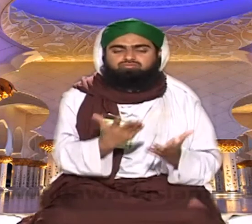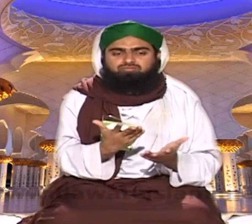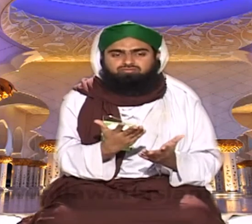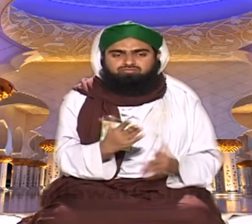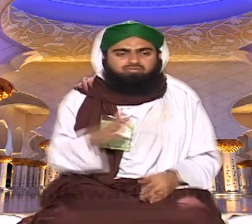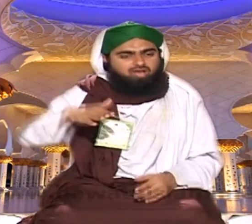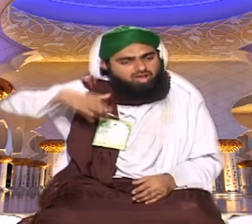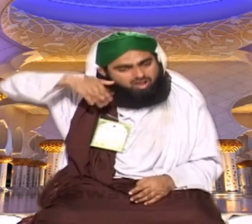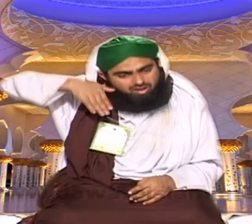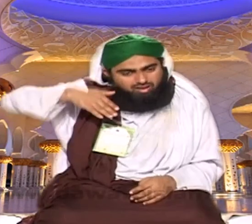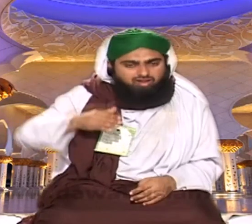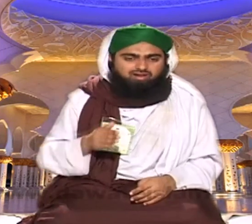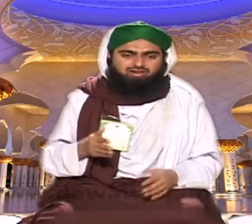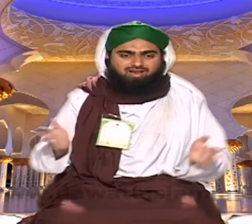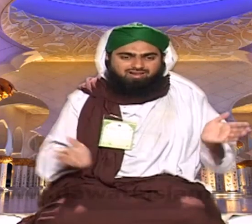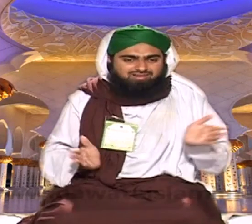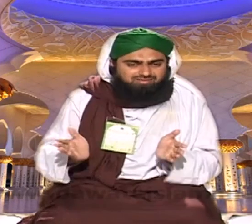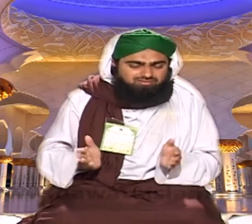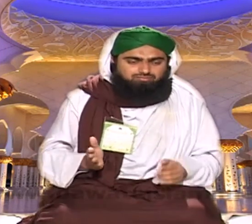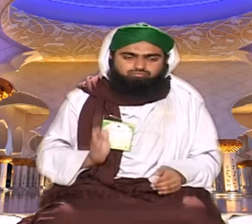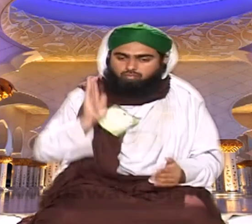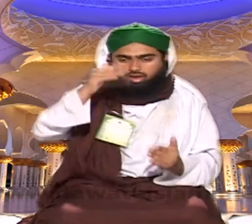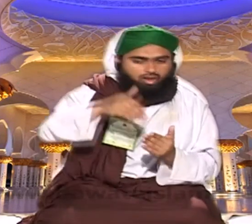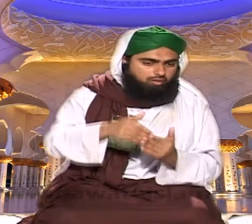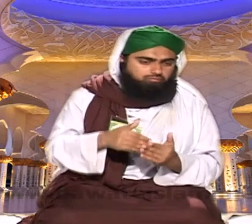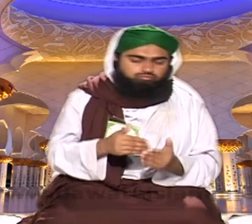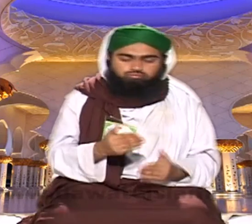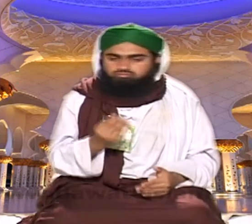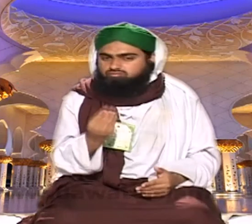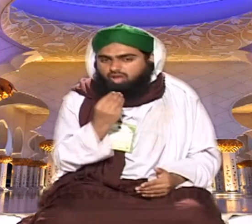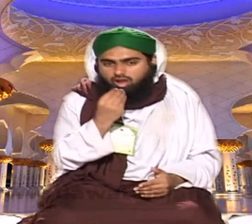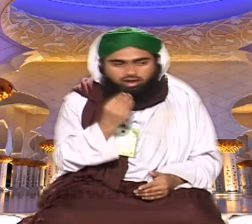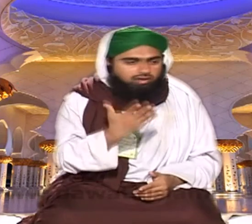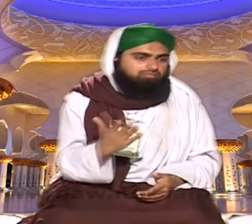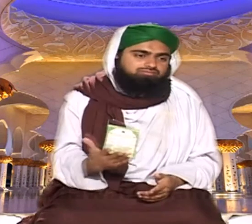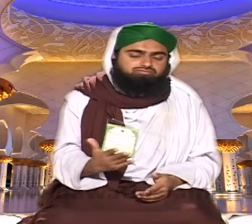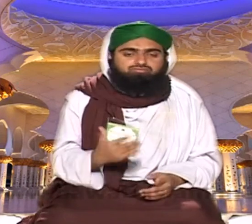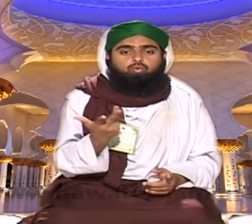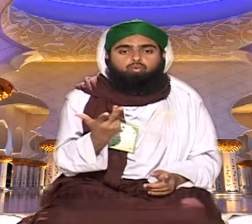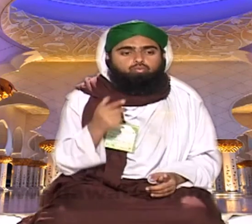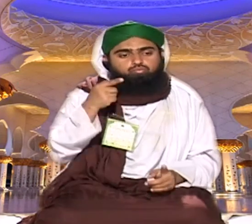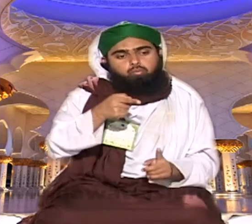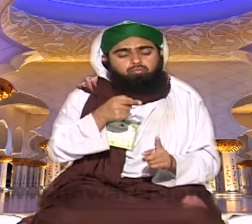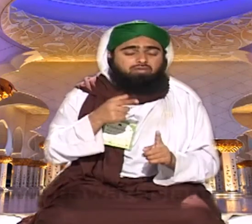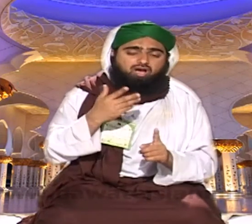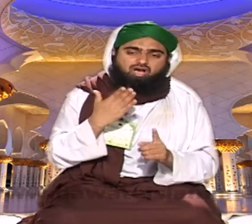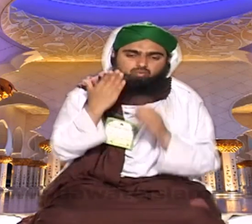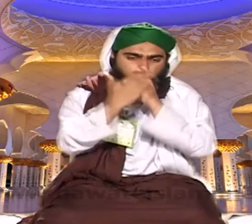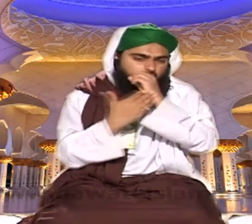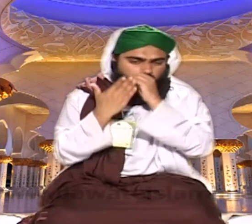کوئی جانور یعنی کہ بکری دنبا وغیرہ ابھی بھی اس پودے کو نہیں کھاتے جس پودے کو خندیر مو لگا دے